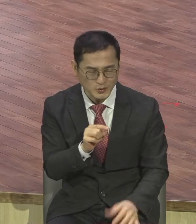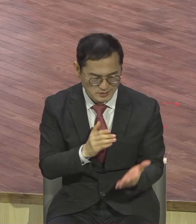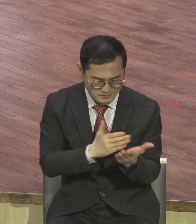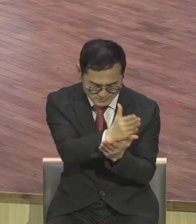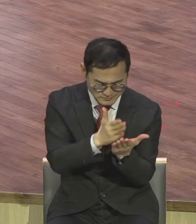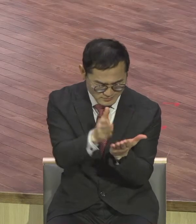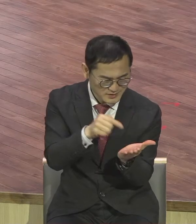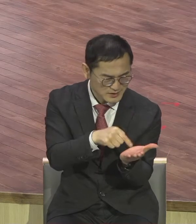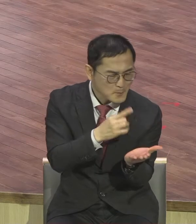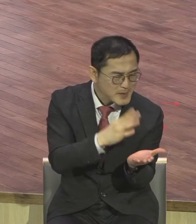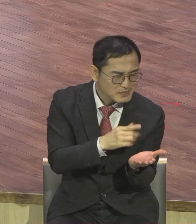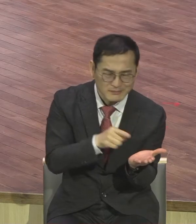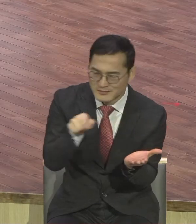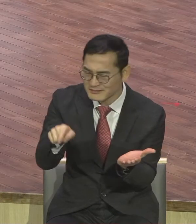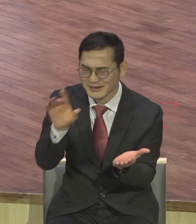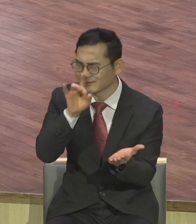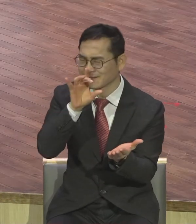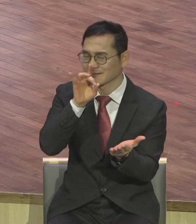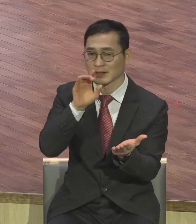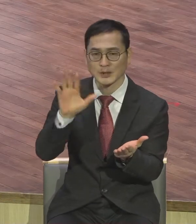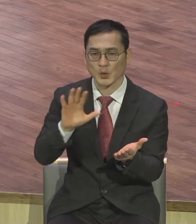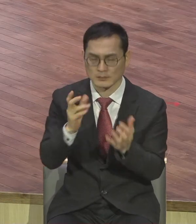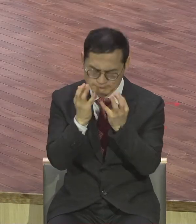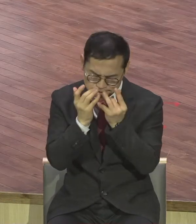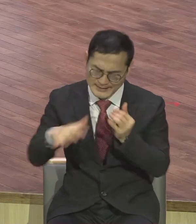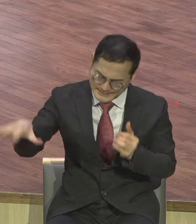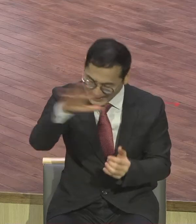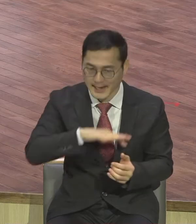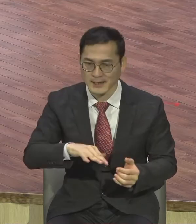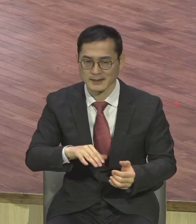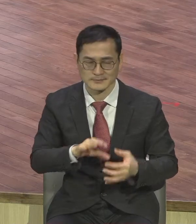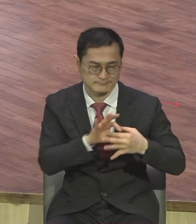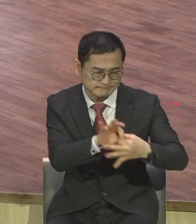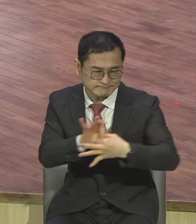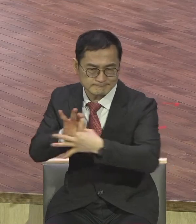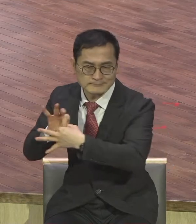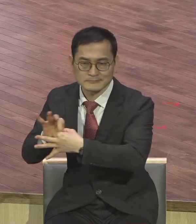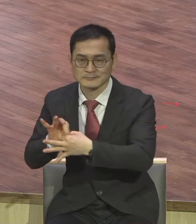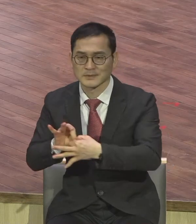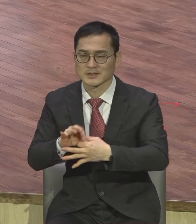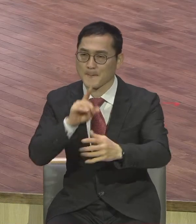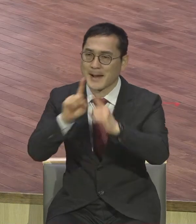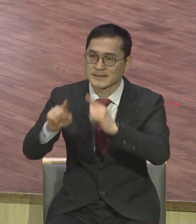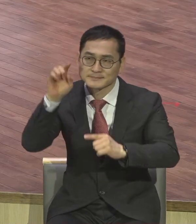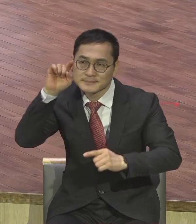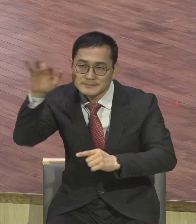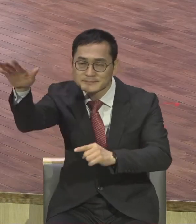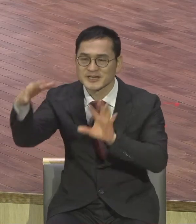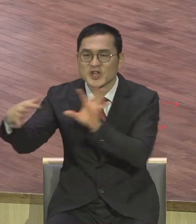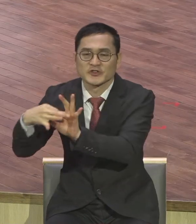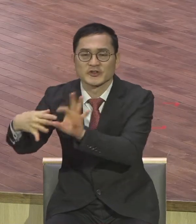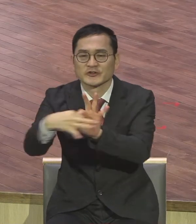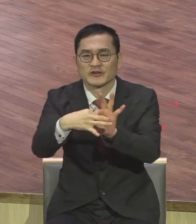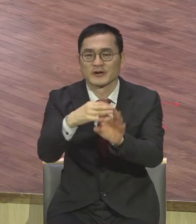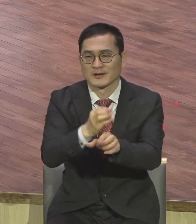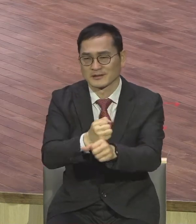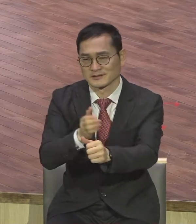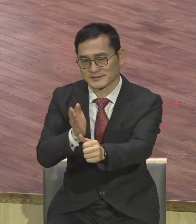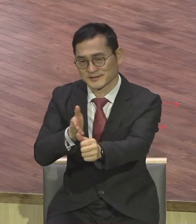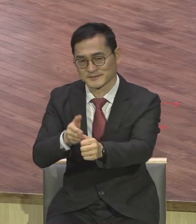속에서도 제가 심리학 기도를 마치고 우리가 다 그렇게 잤잖아요. 그런데